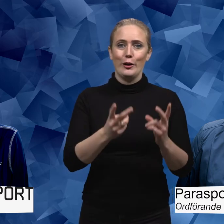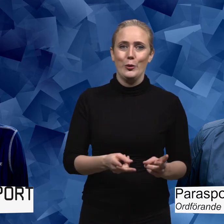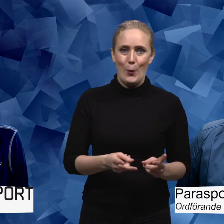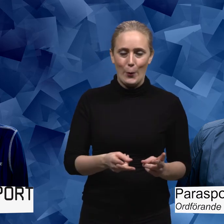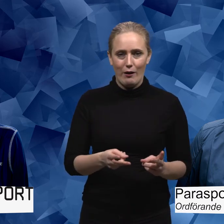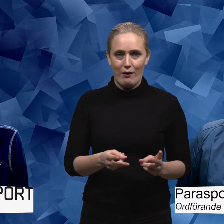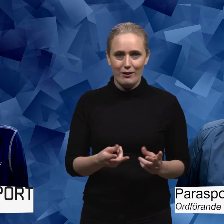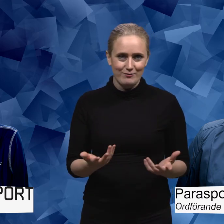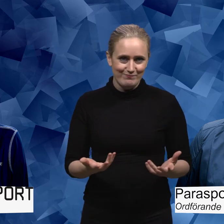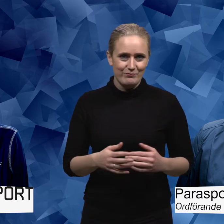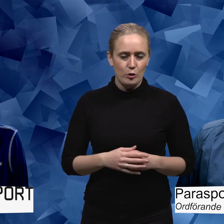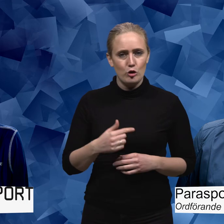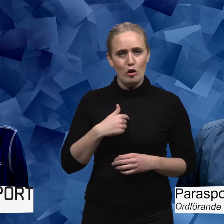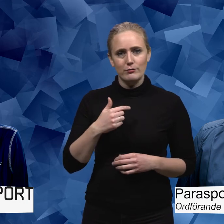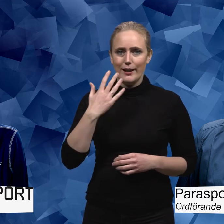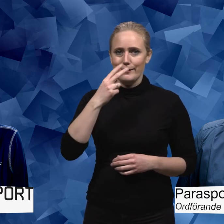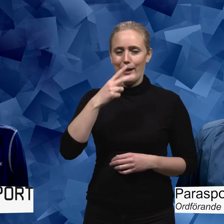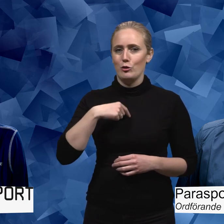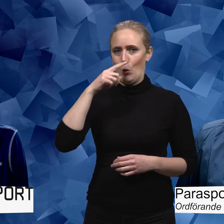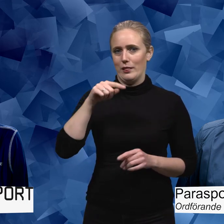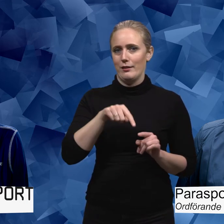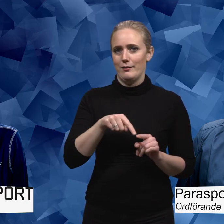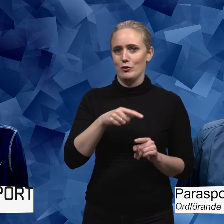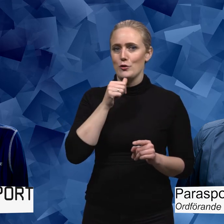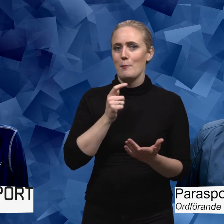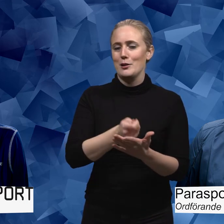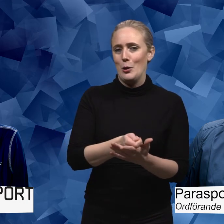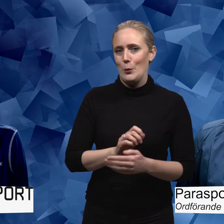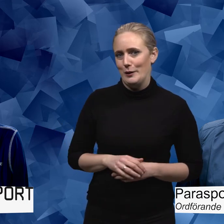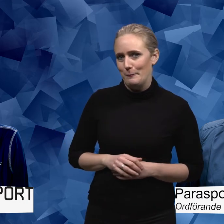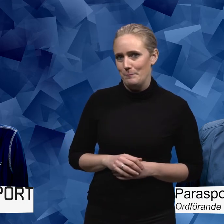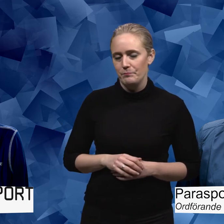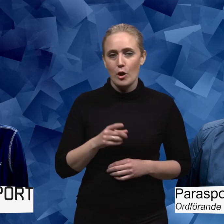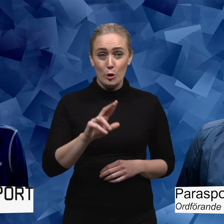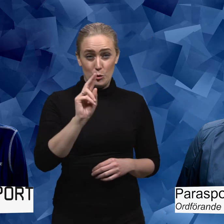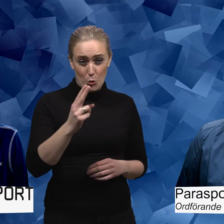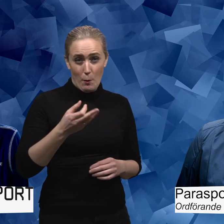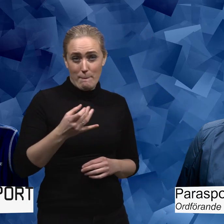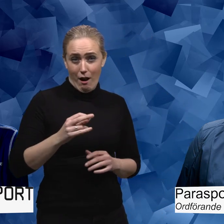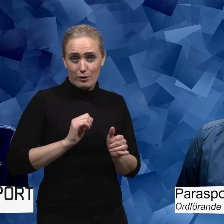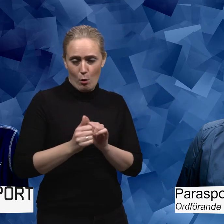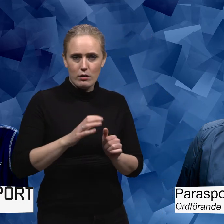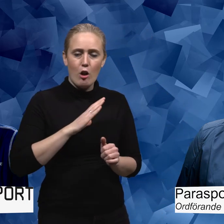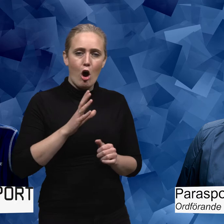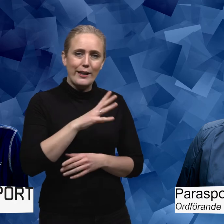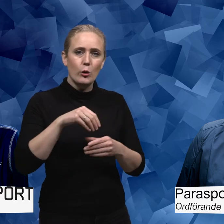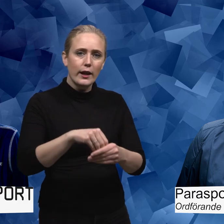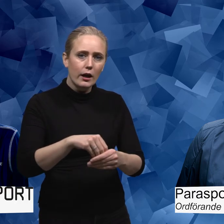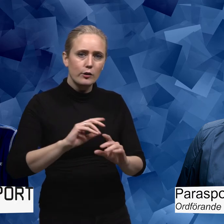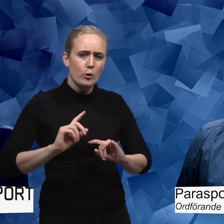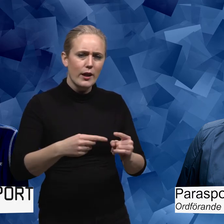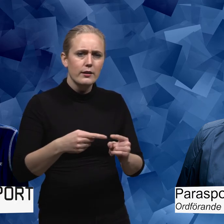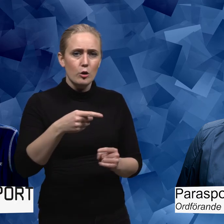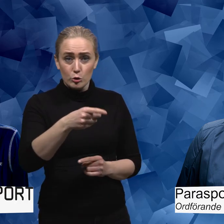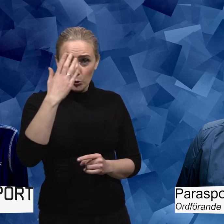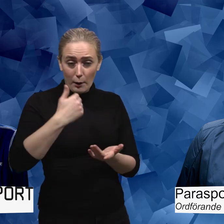vi har. Så jag tror att det är någonting jag kan se. Parasporten är ju inne i en inkluderingsprocess. För våra